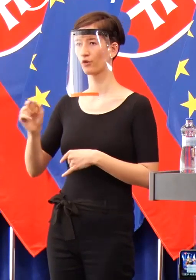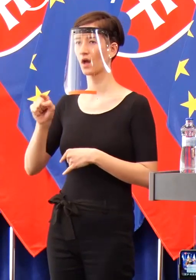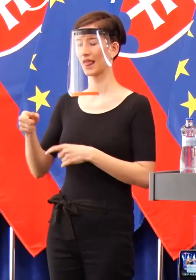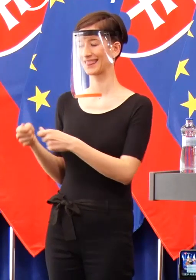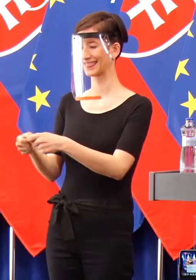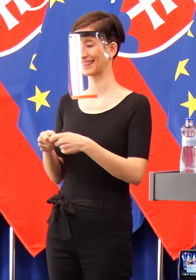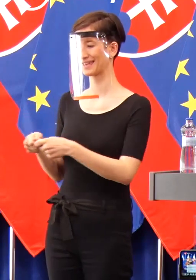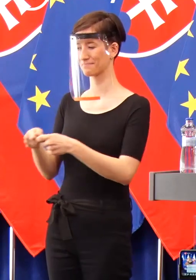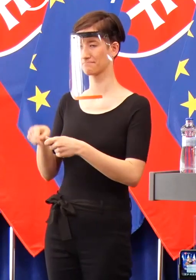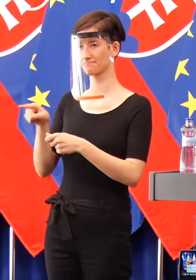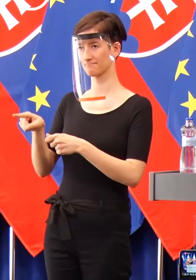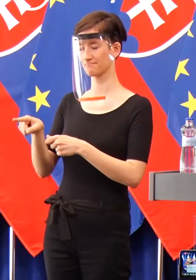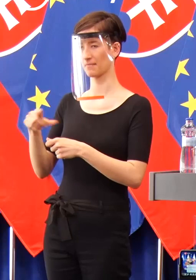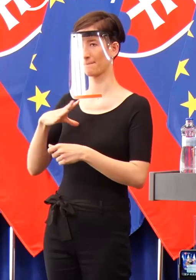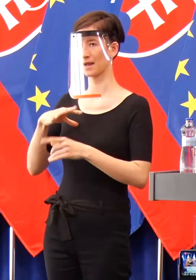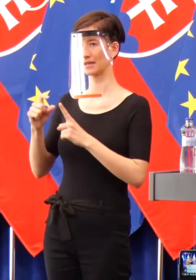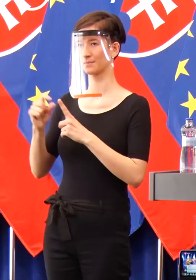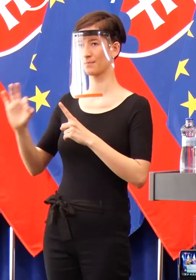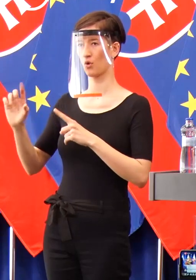aj ten pôvodný nápad,